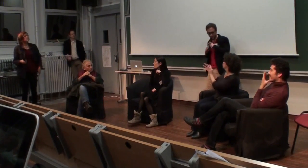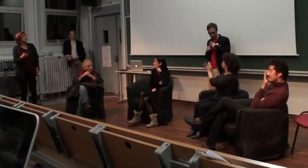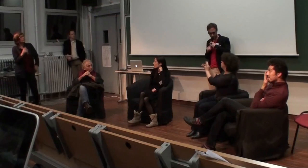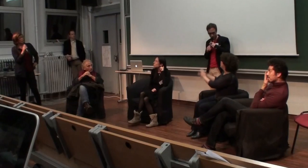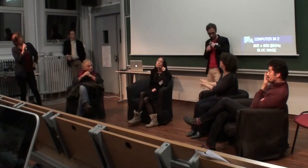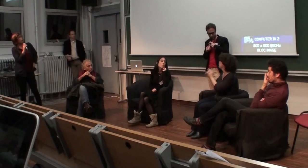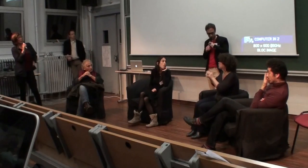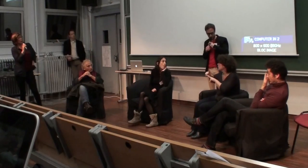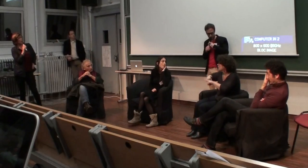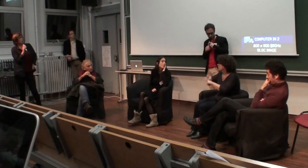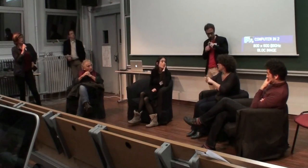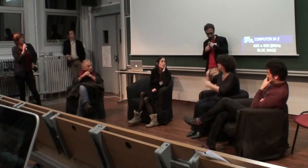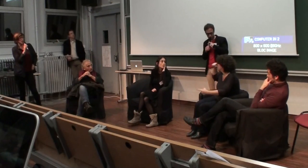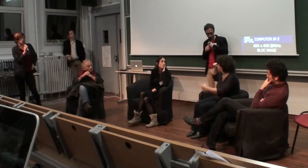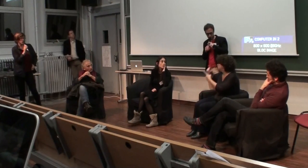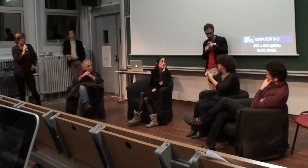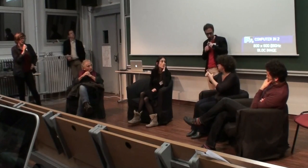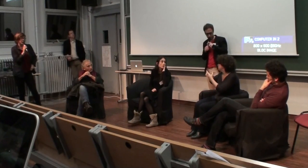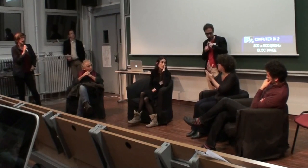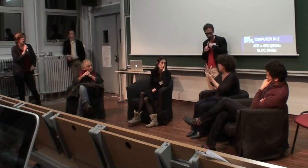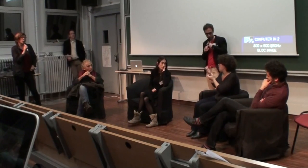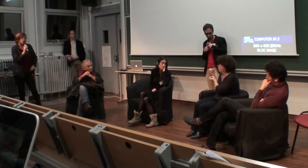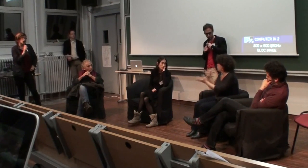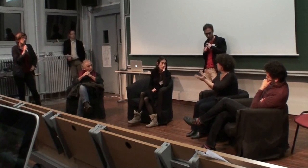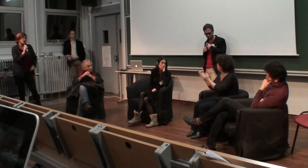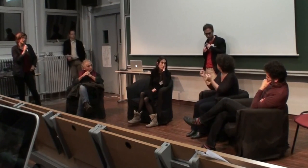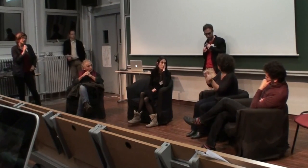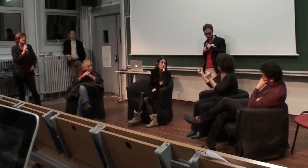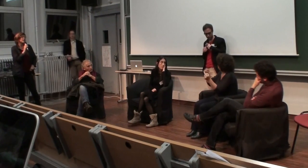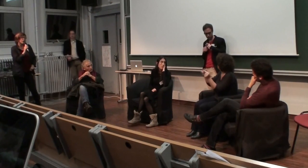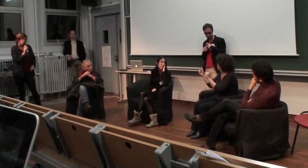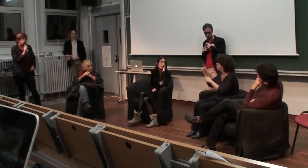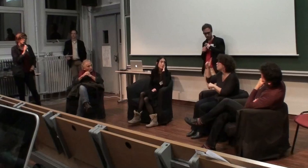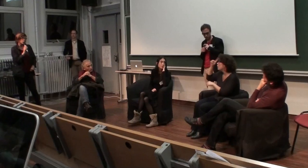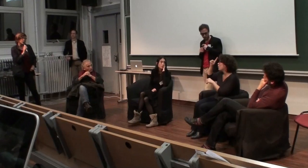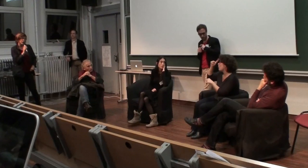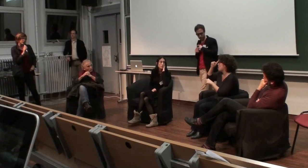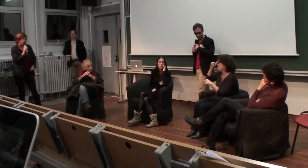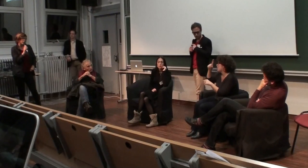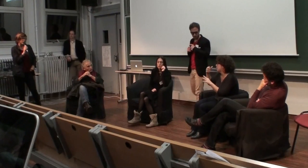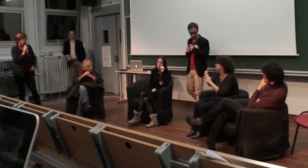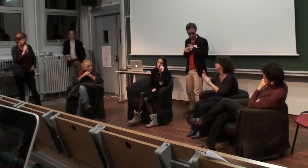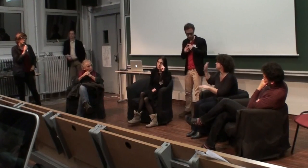Oui, par rapport à ce que disait Angélique, l'objectif, c'était vraiment de provoquer un débat, parce que